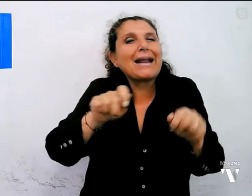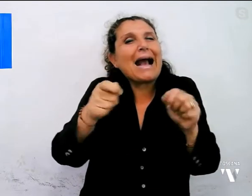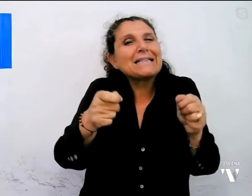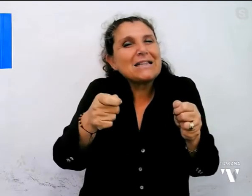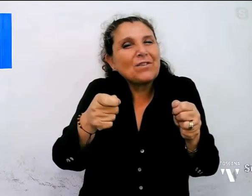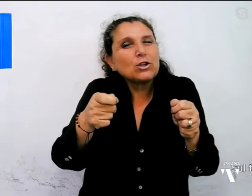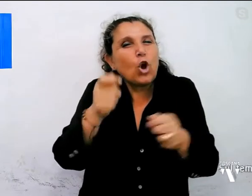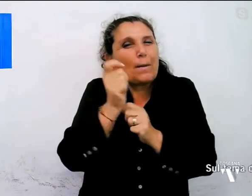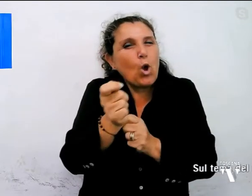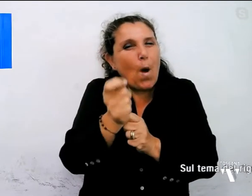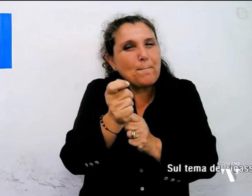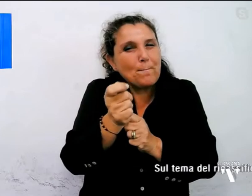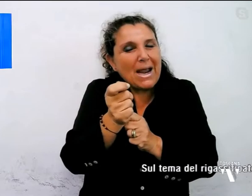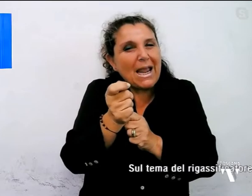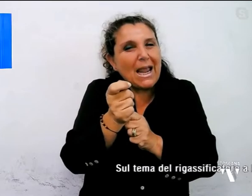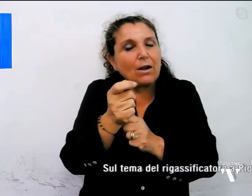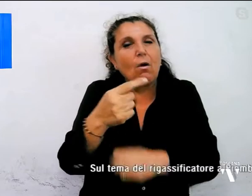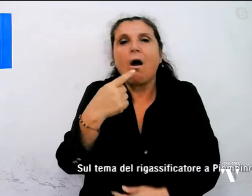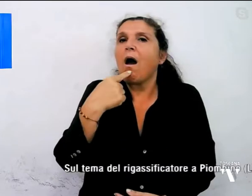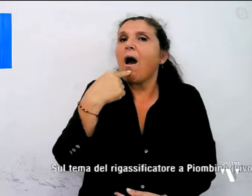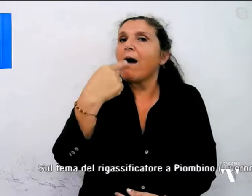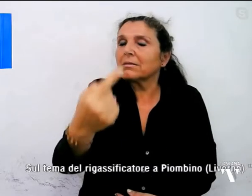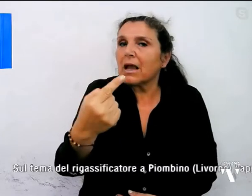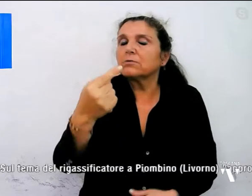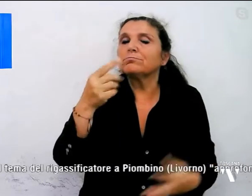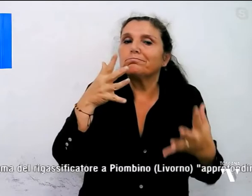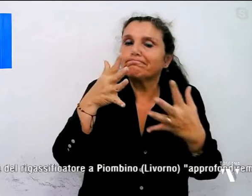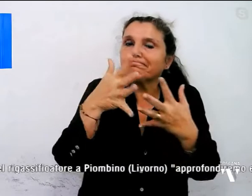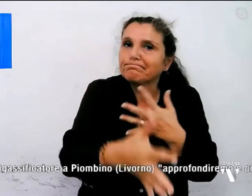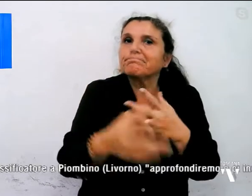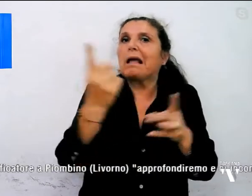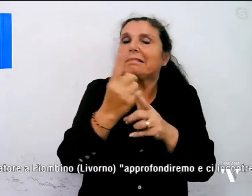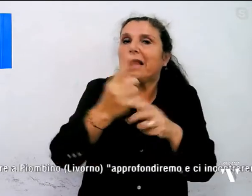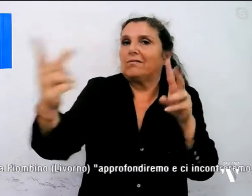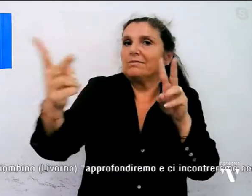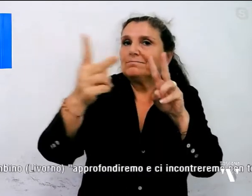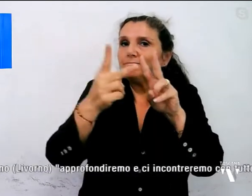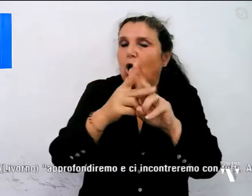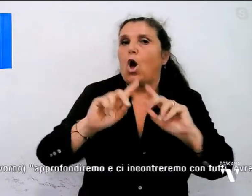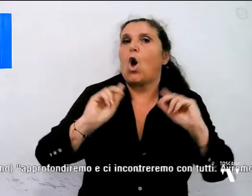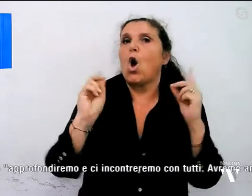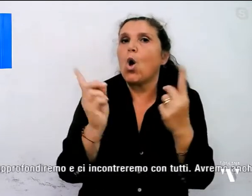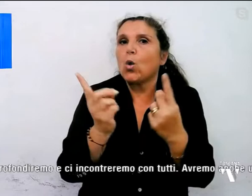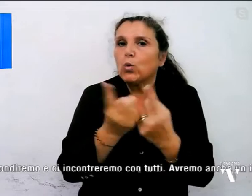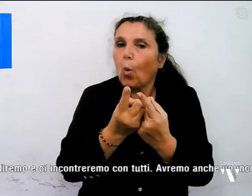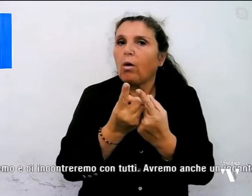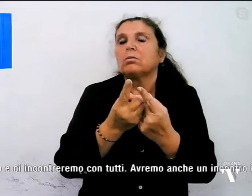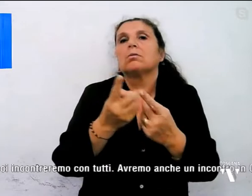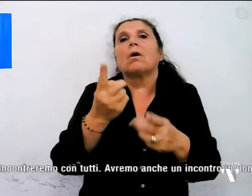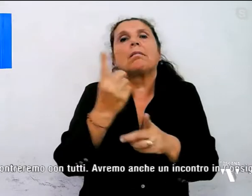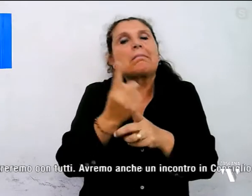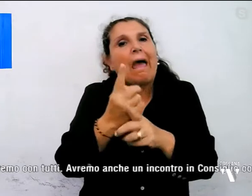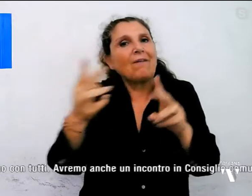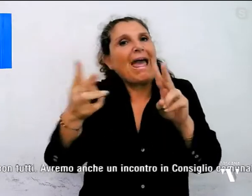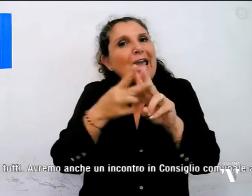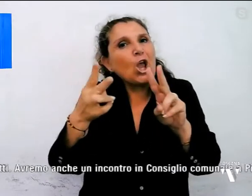e detto approfondiremo e ci incontreremo con tutti. Avremo anche un incontro in